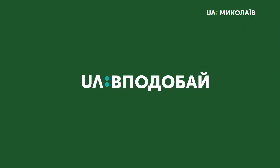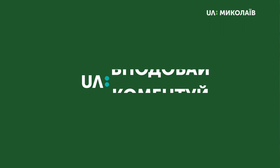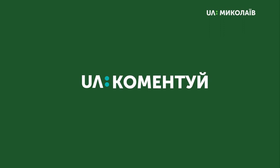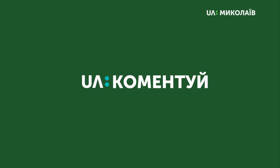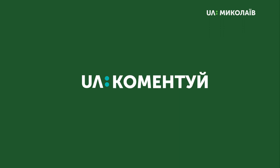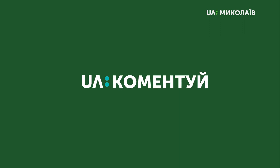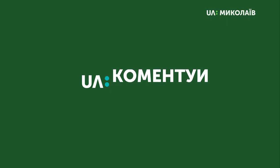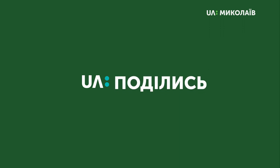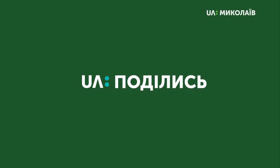Дякую.